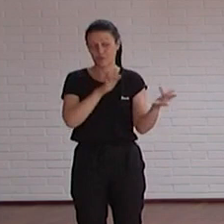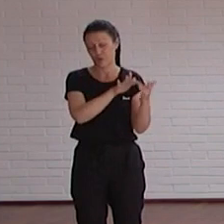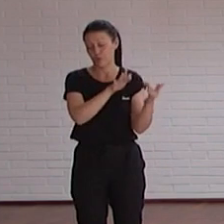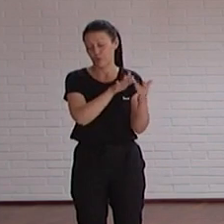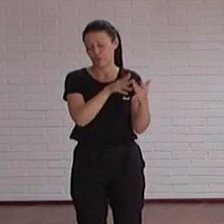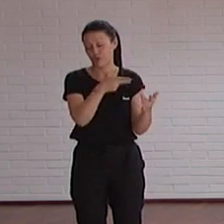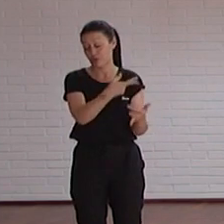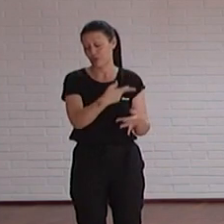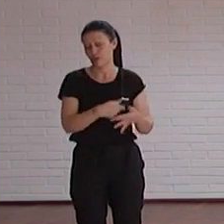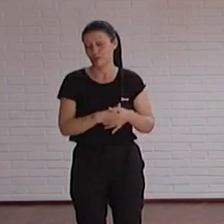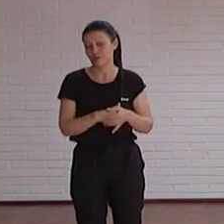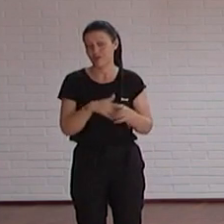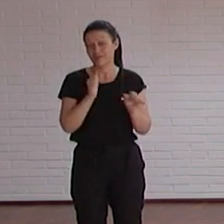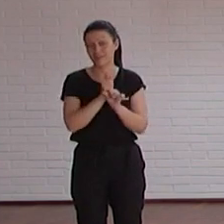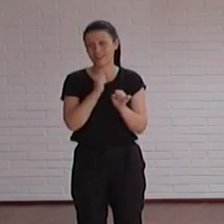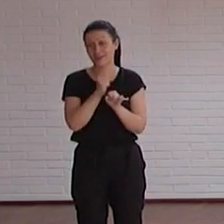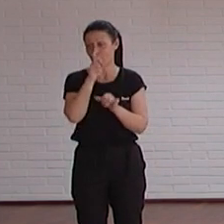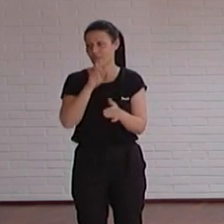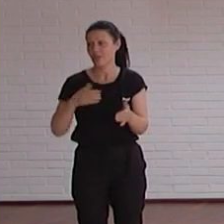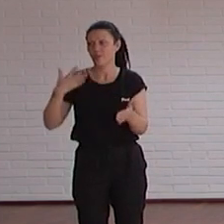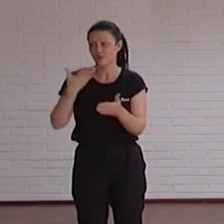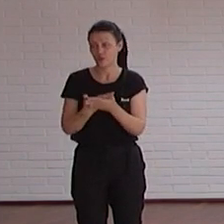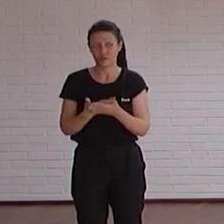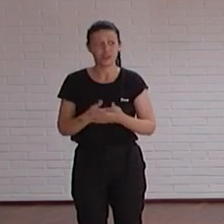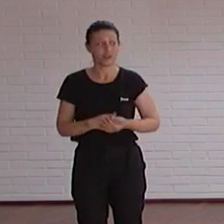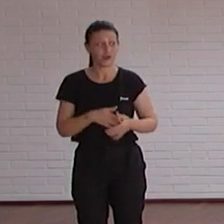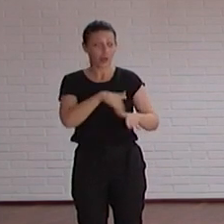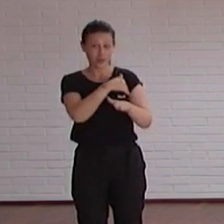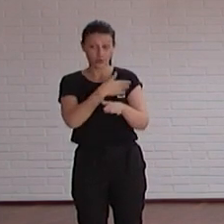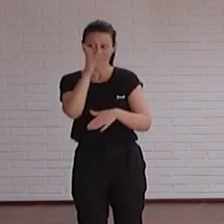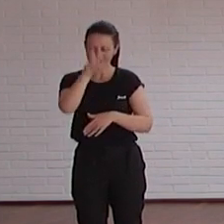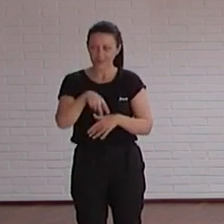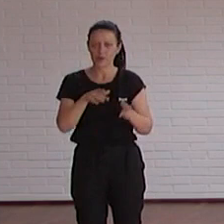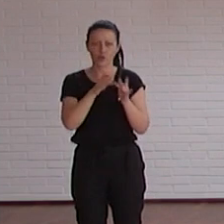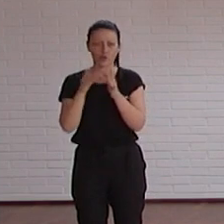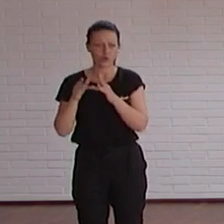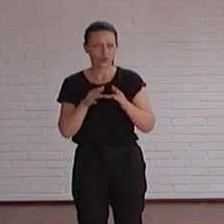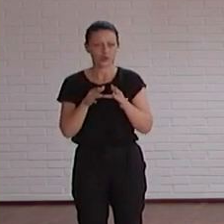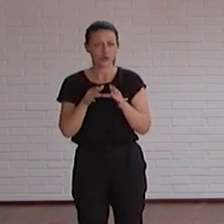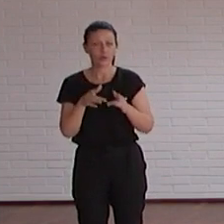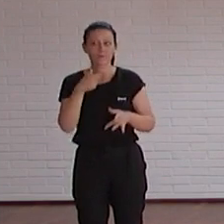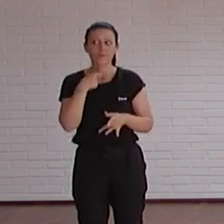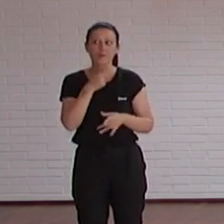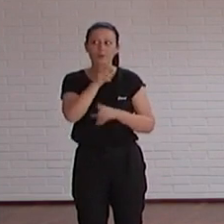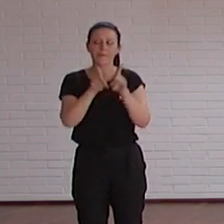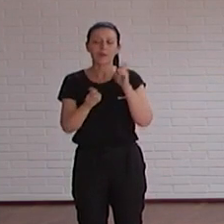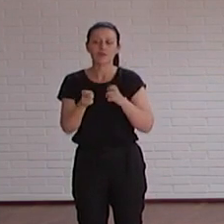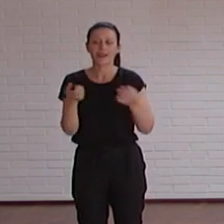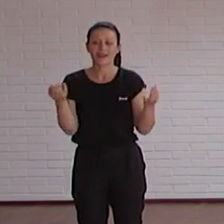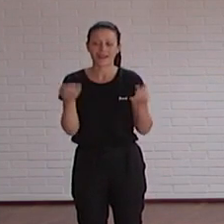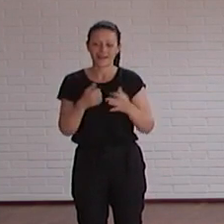él trabajo desde muchos años incluso desde cara a estudiante y bueno ahí me gustaría preguntar